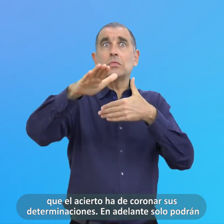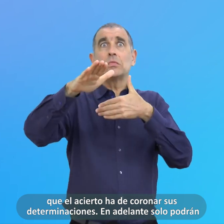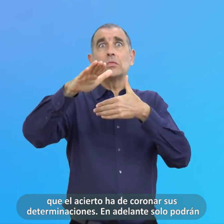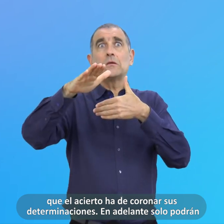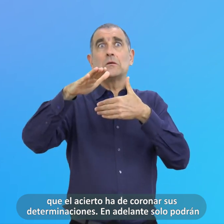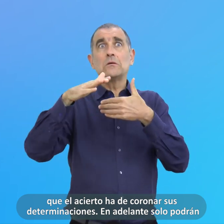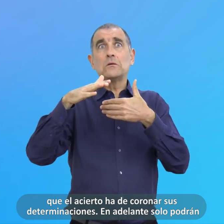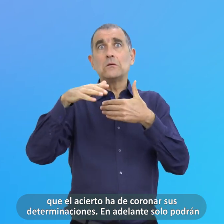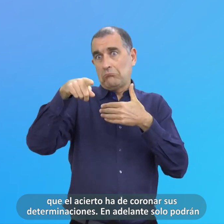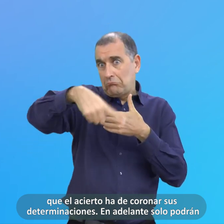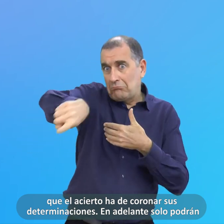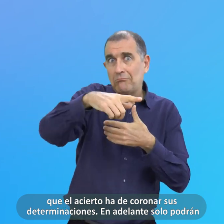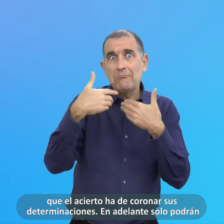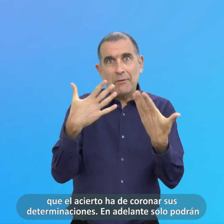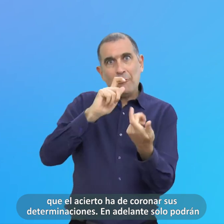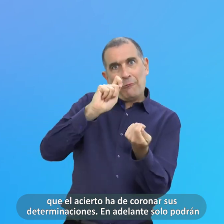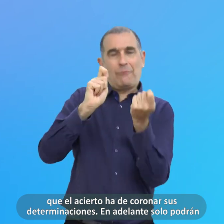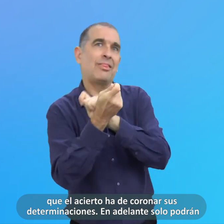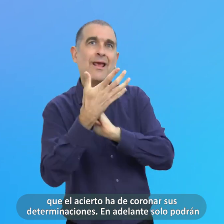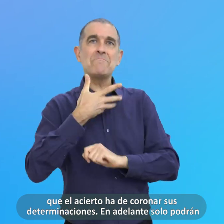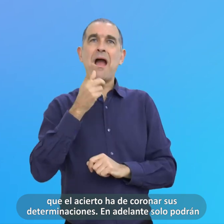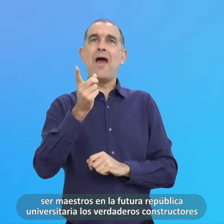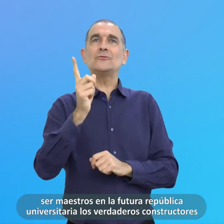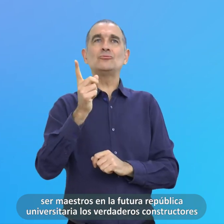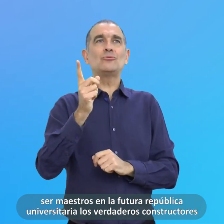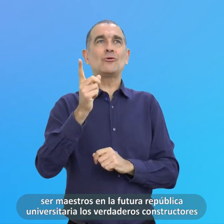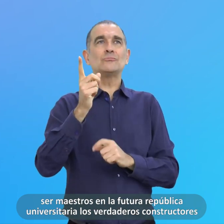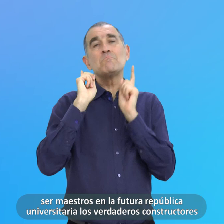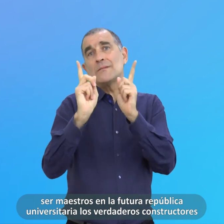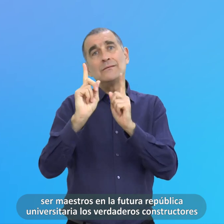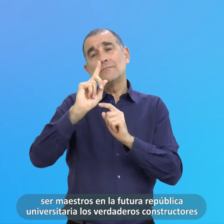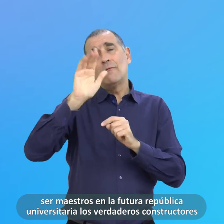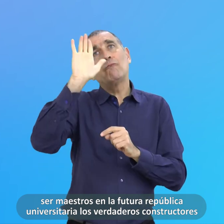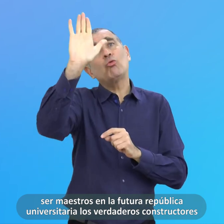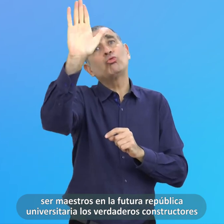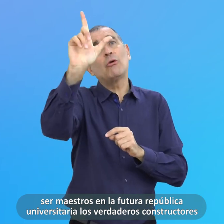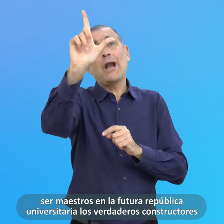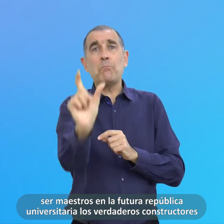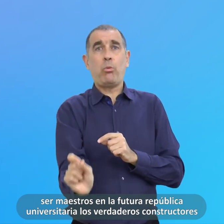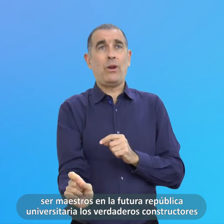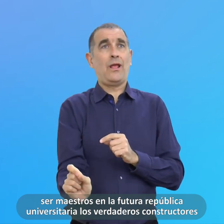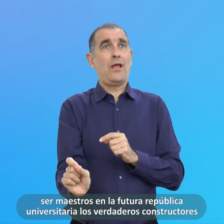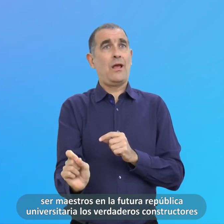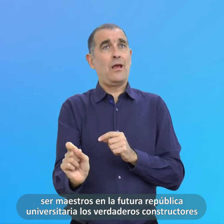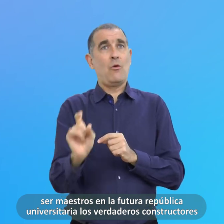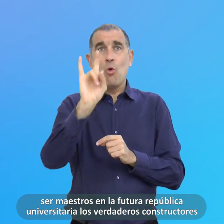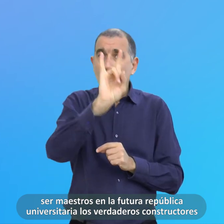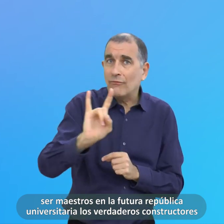República Universitaria Los Verdaderos Constructores De Alma